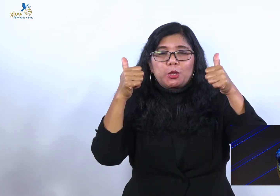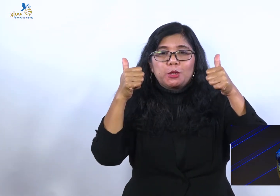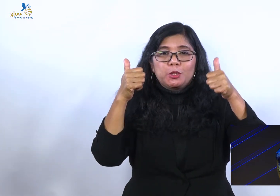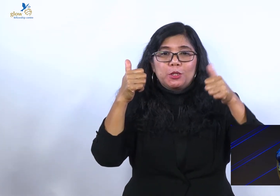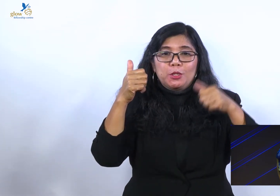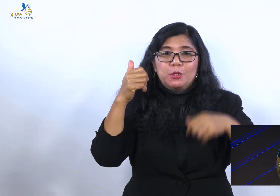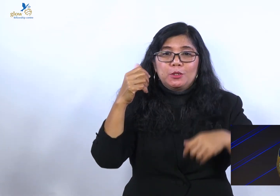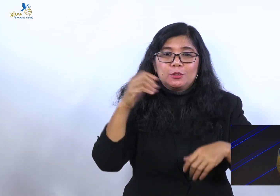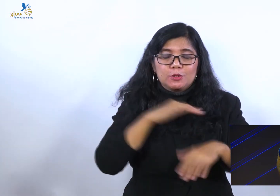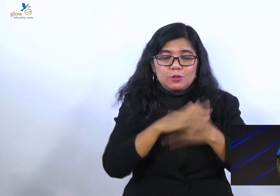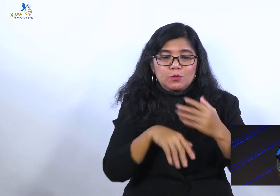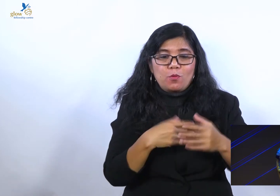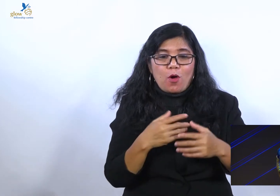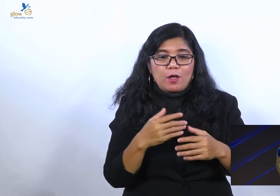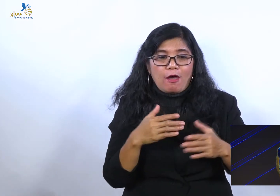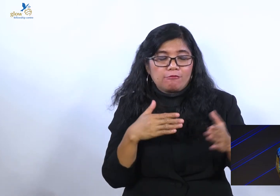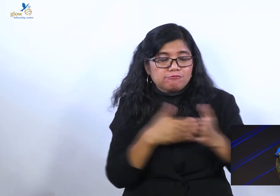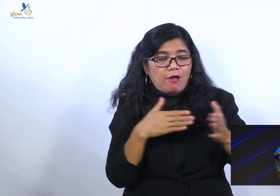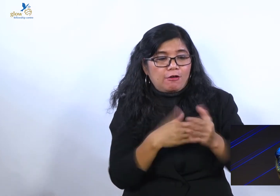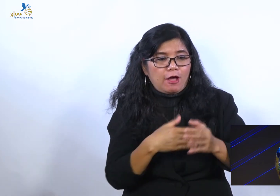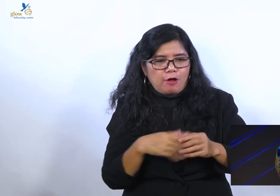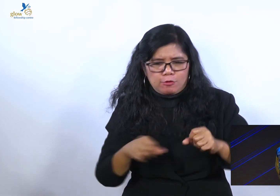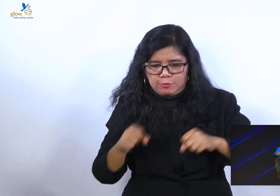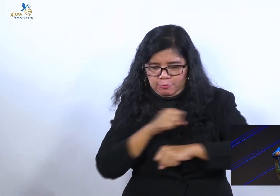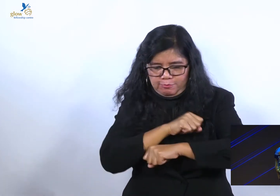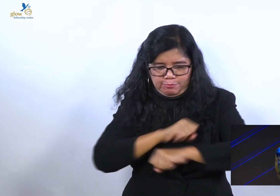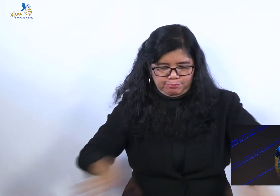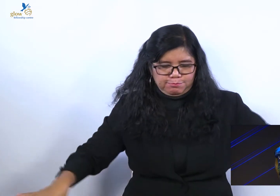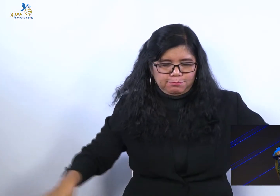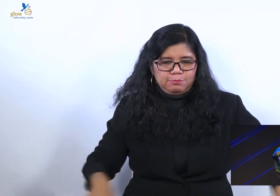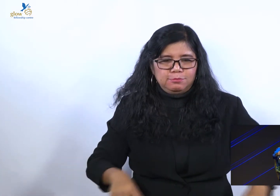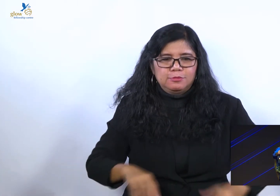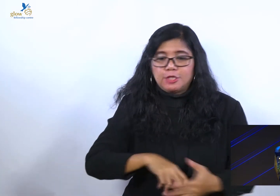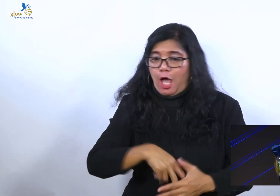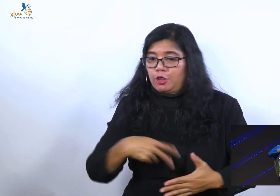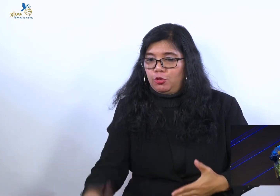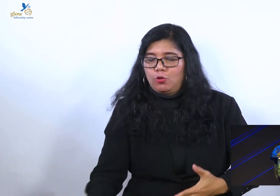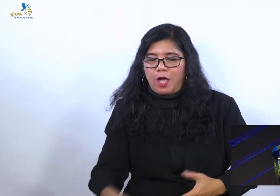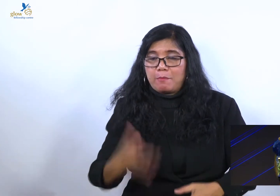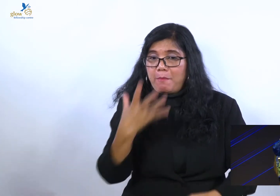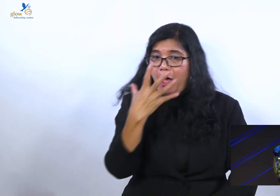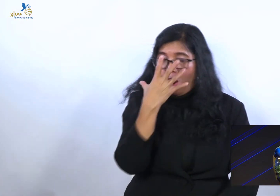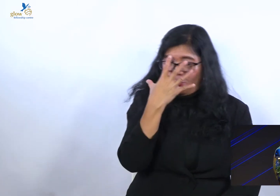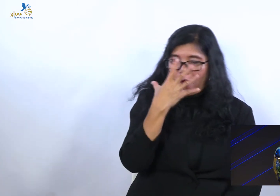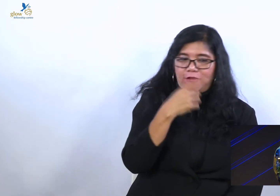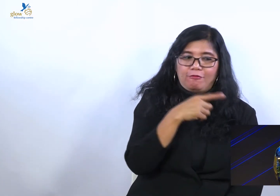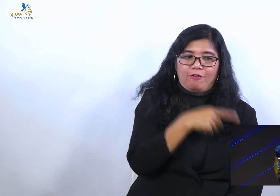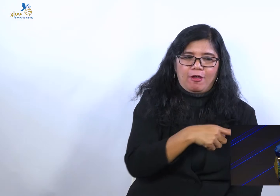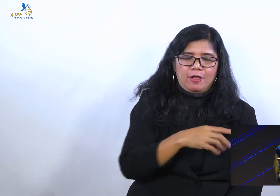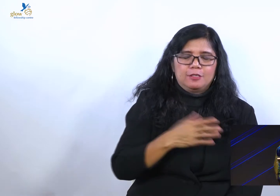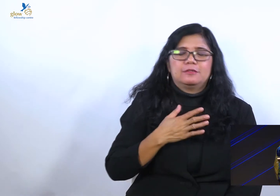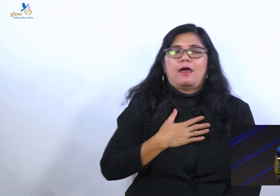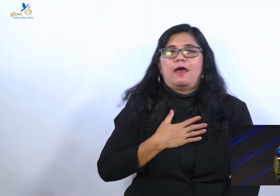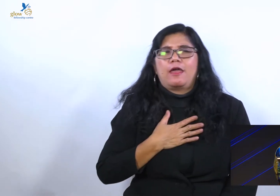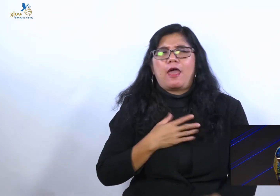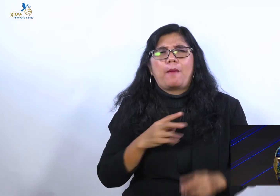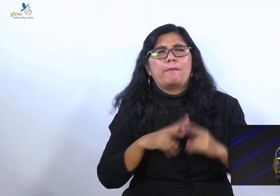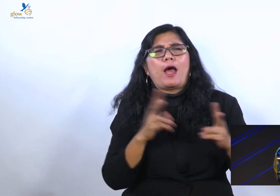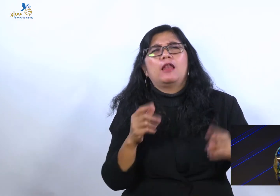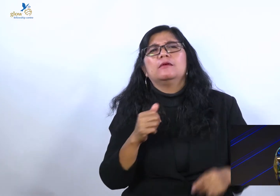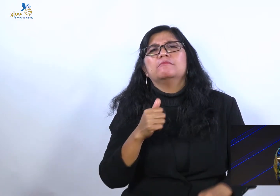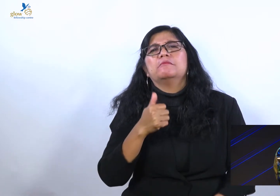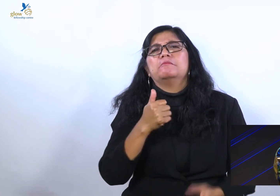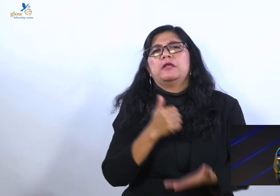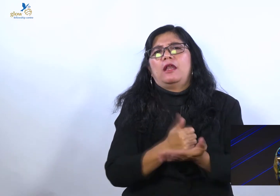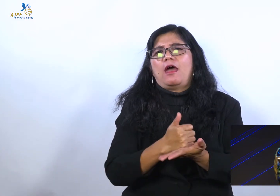Pokoknya semua yang bertentangan dengan saudara. Harus sudah sikat, harus sudah serang, harus sudah jatuhkan, harus sudah permalukan. Karena saya yang paling benar. Rosetan di dalam